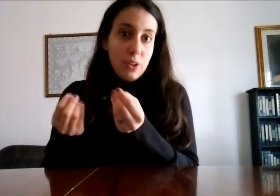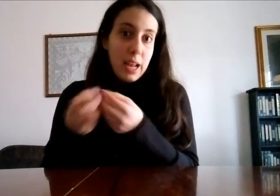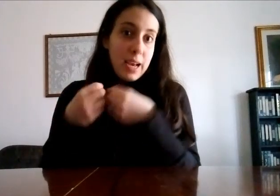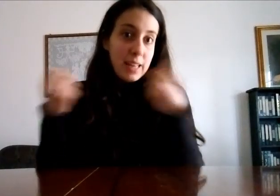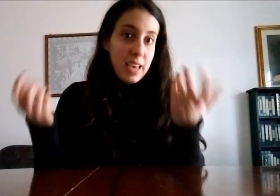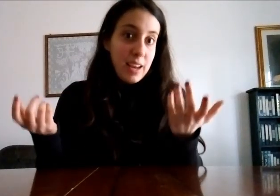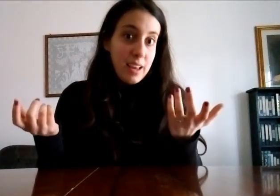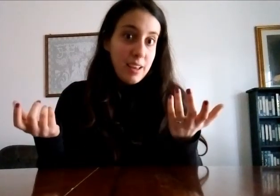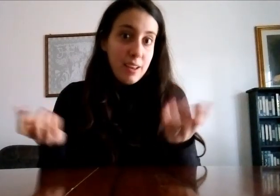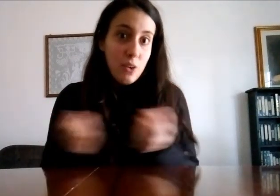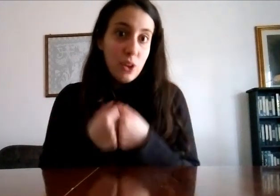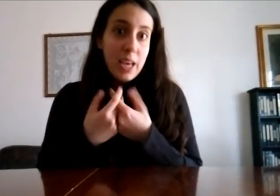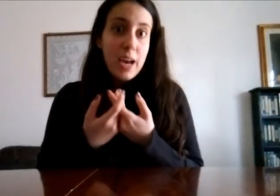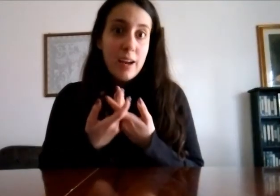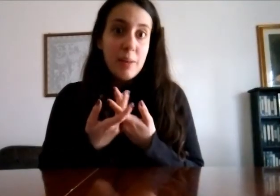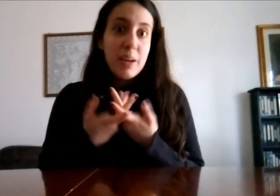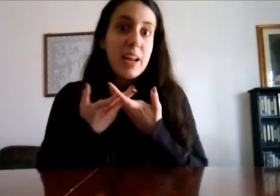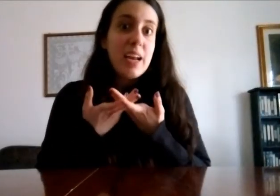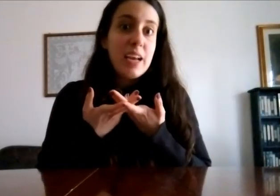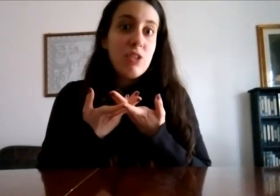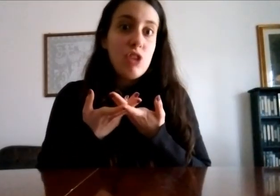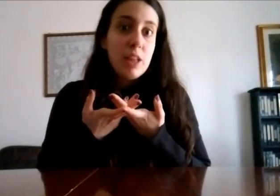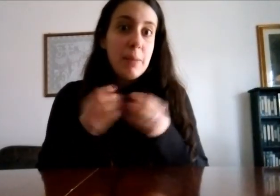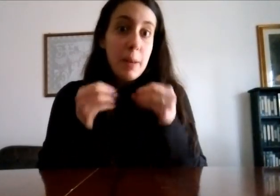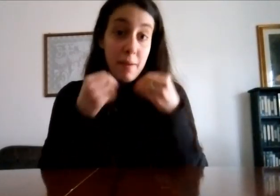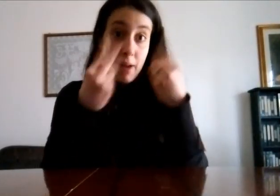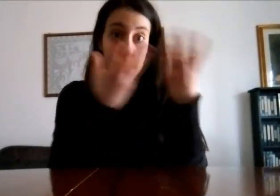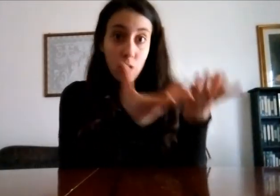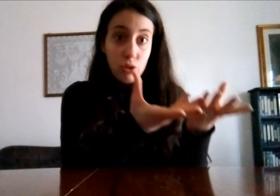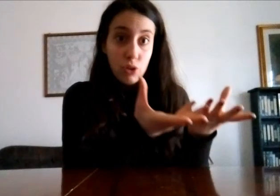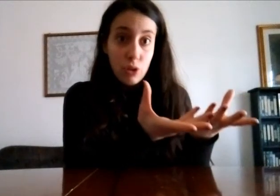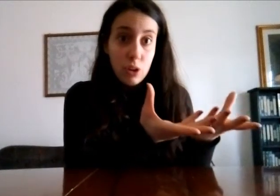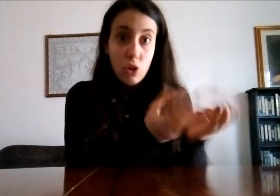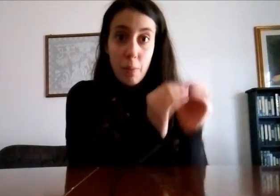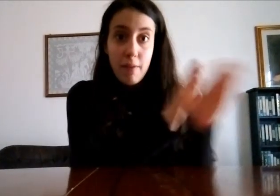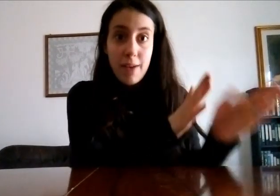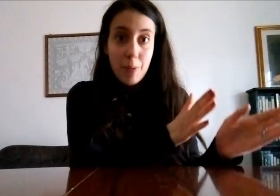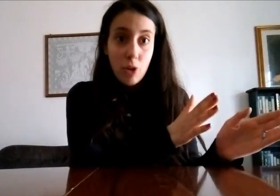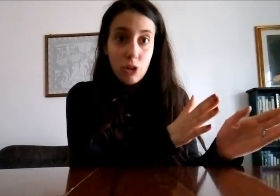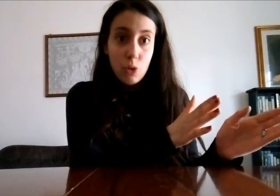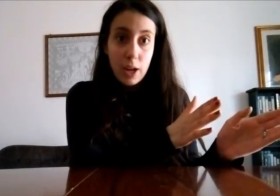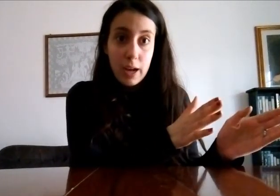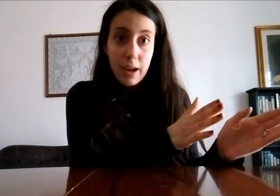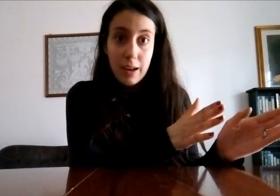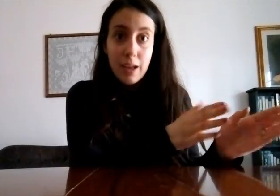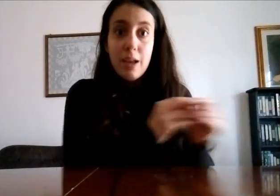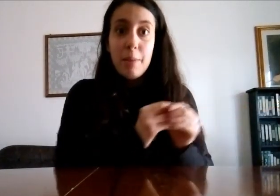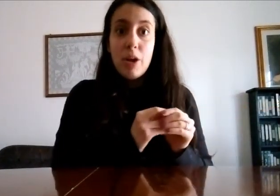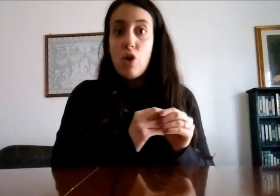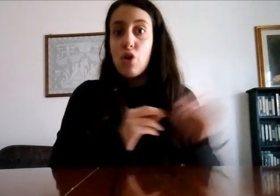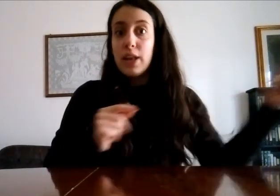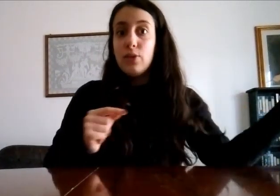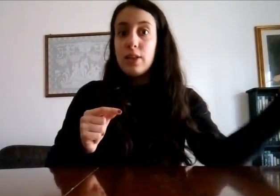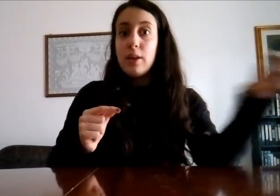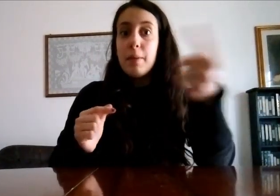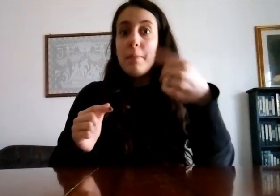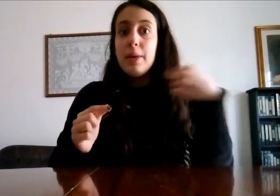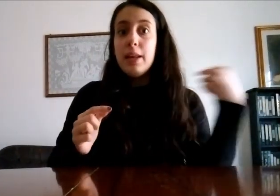delle catene non dei cani perché il cane che c'entra mica mi aveva morso non mi aveva morso quel cane però correndo di 3 bambini